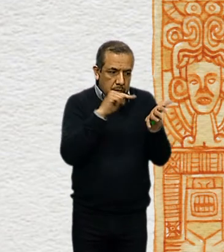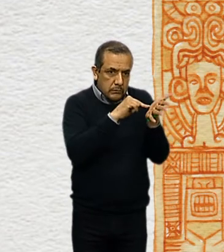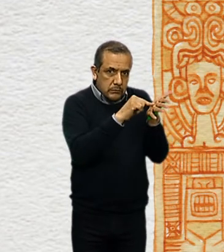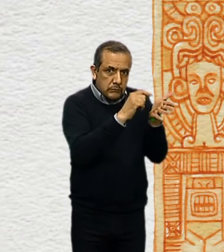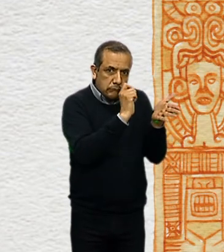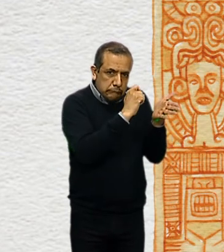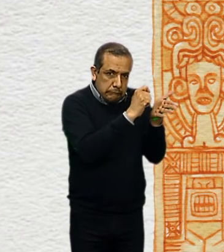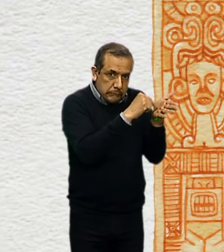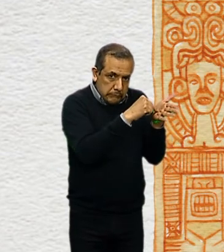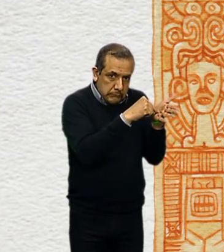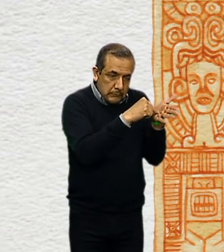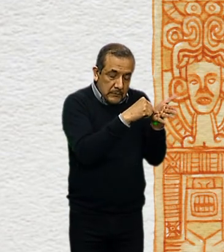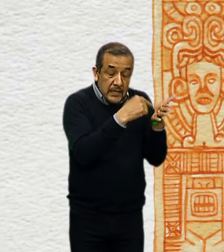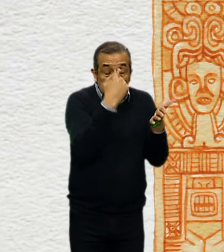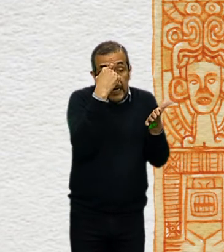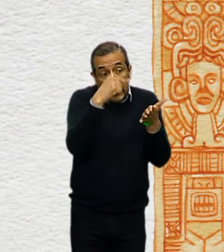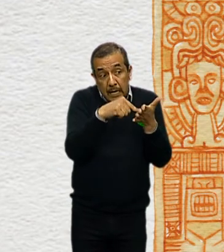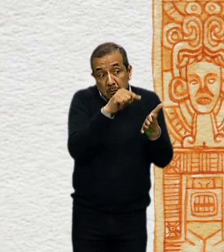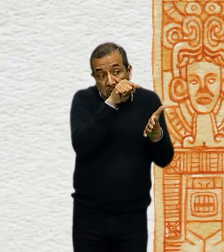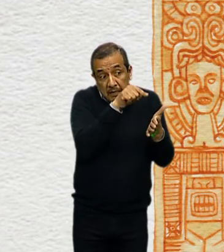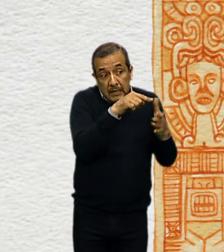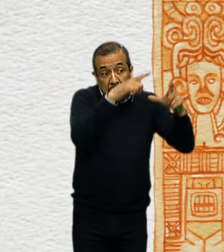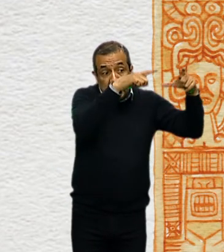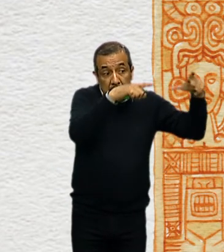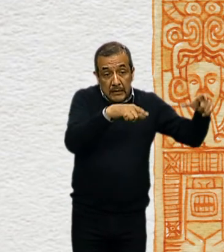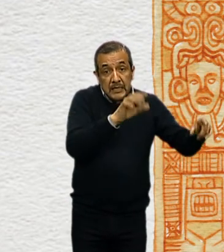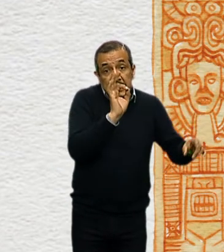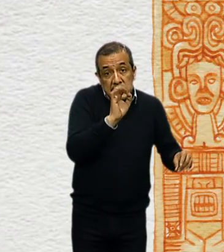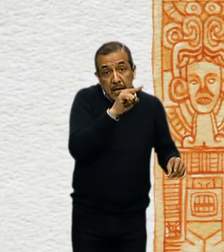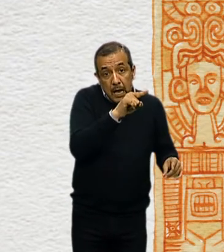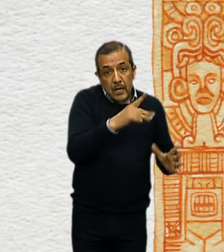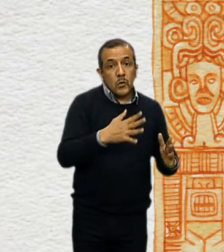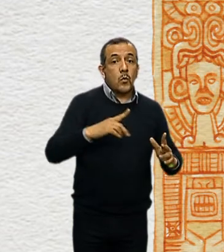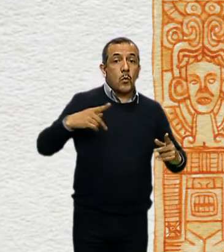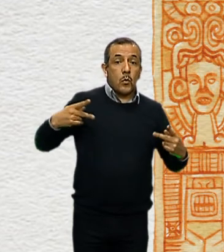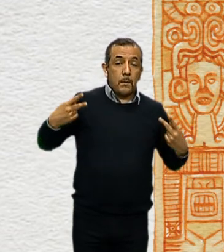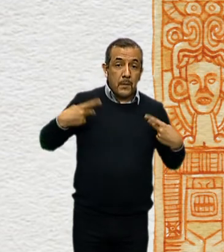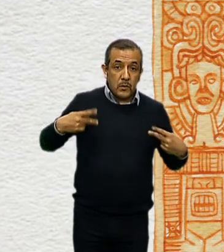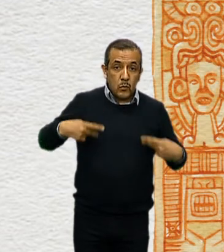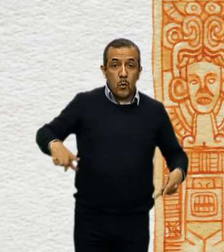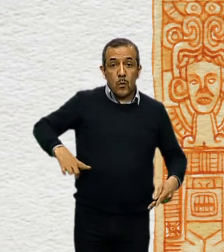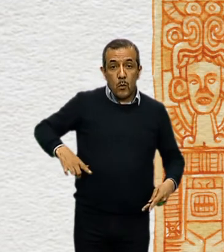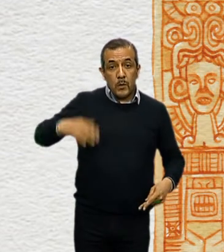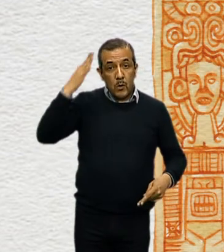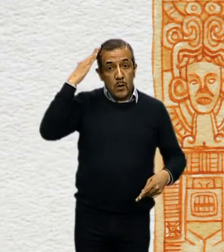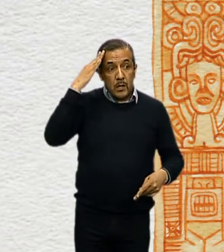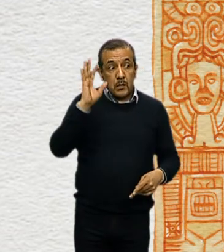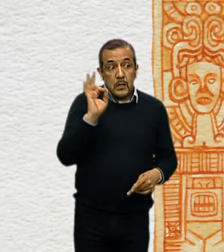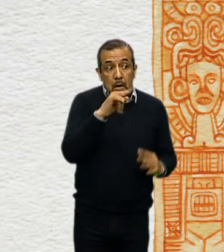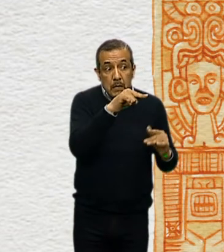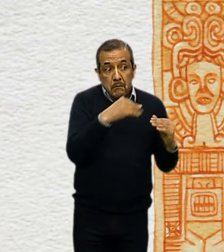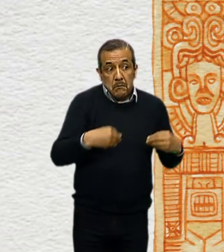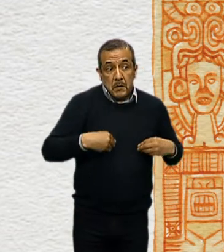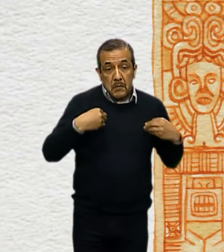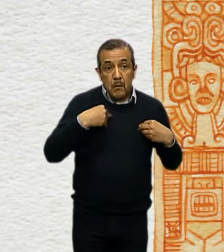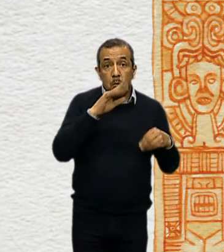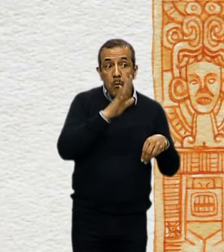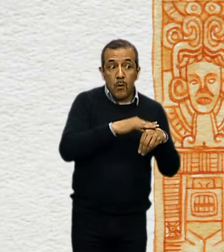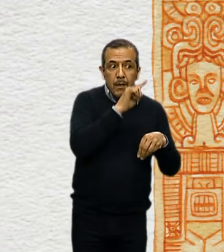Se cree que este edificio debió ser la casa de un gobernante, ya que es una de las construcciones más elaboradas